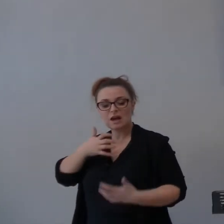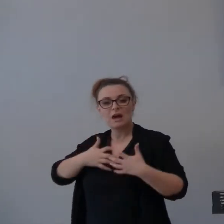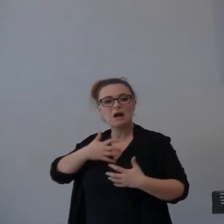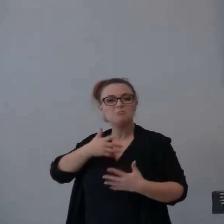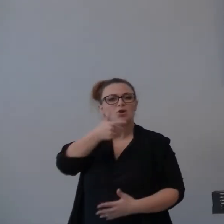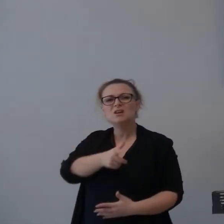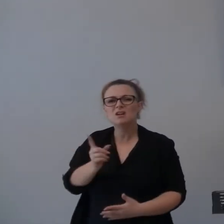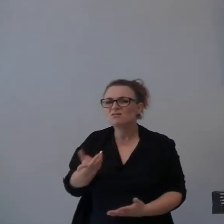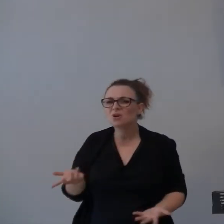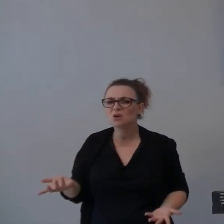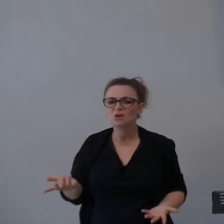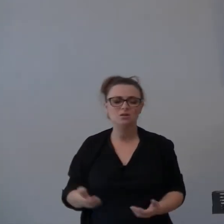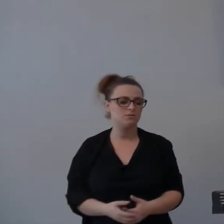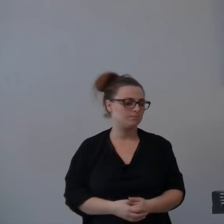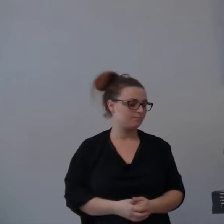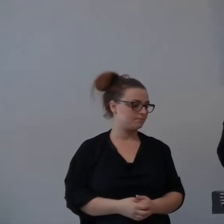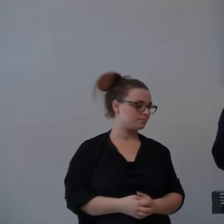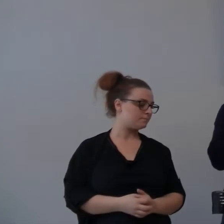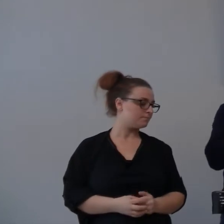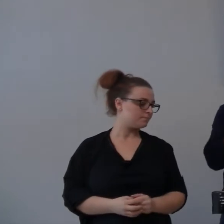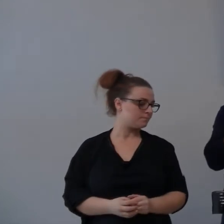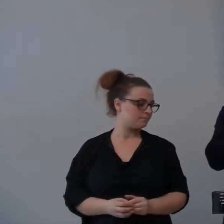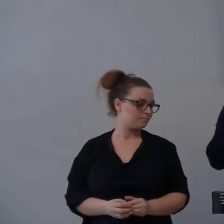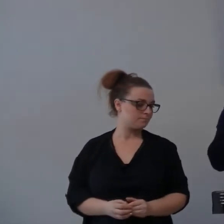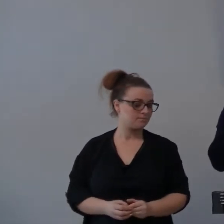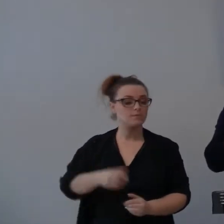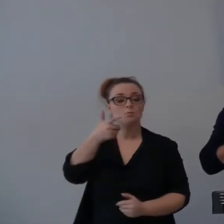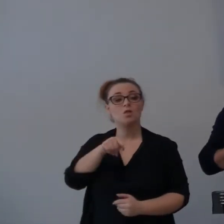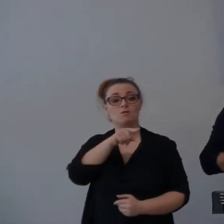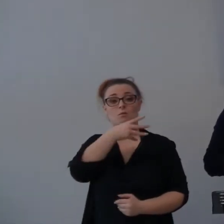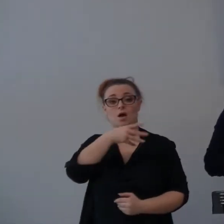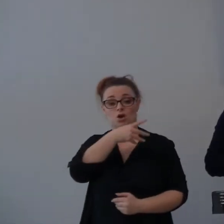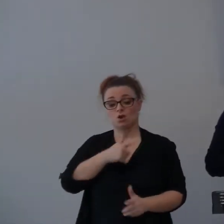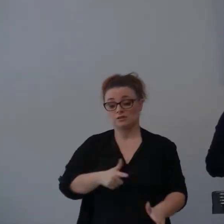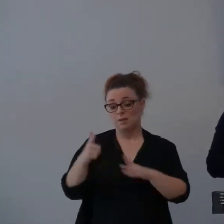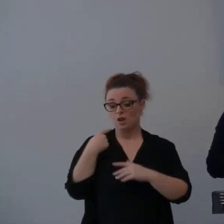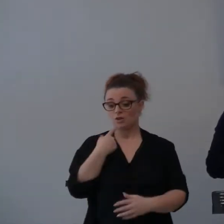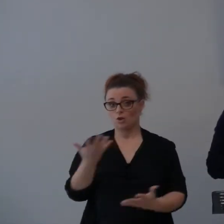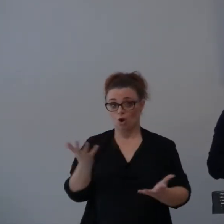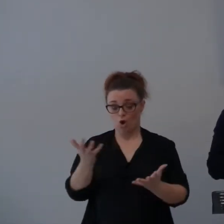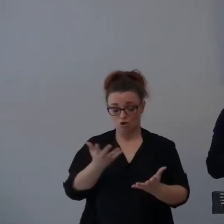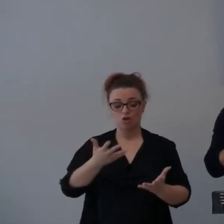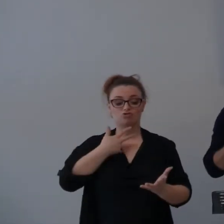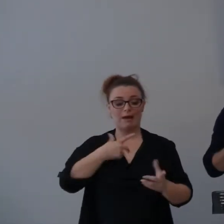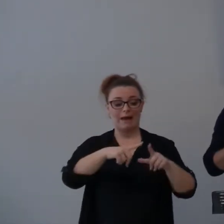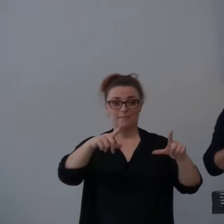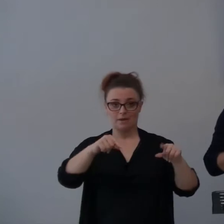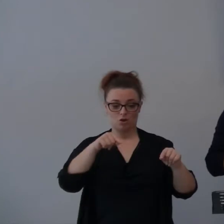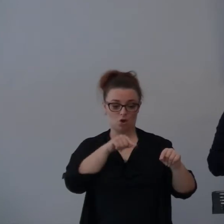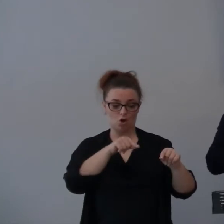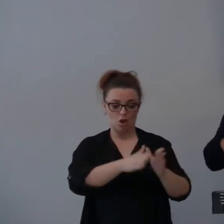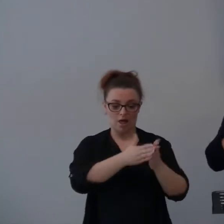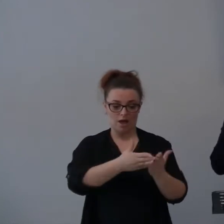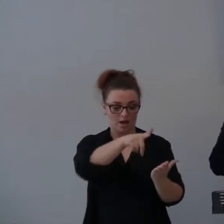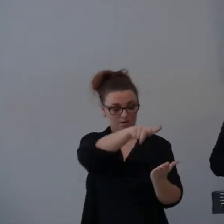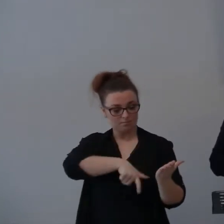Perché, come ci ha fatto notare Marco, il libro lo